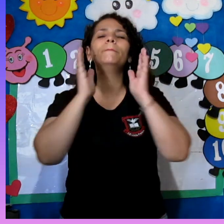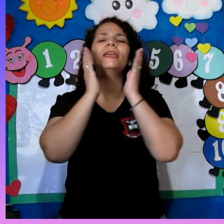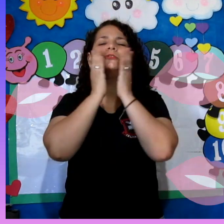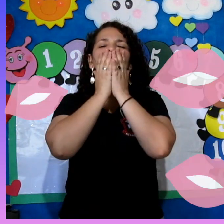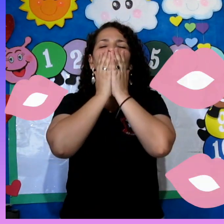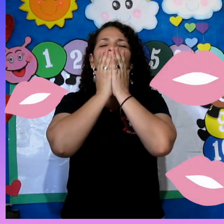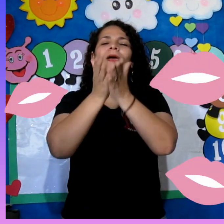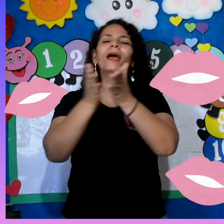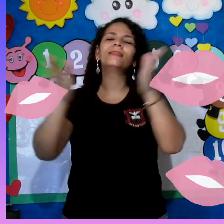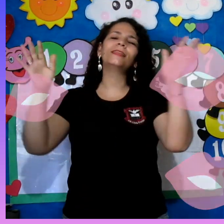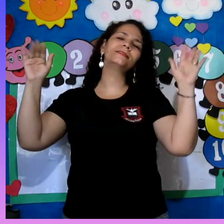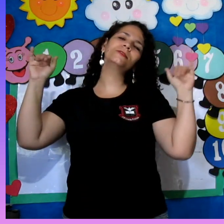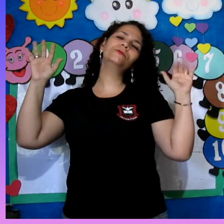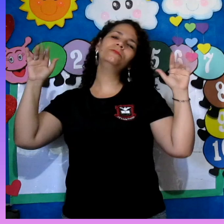Beijos! Até segunda!